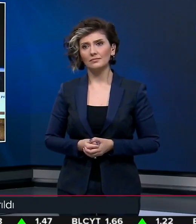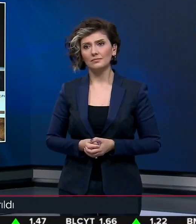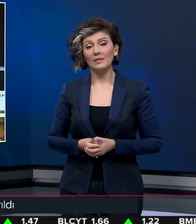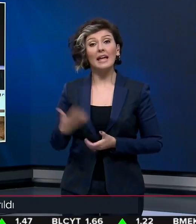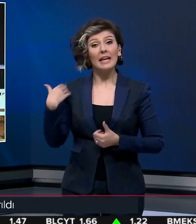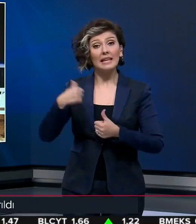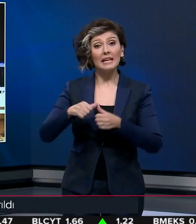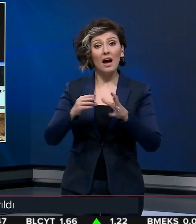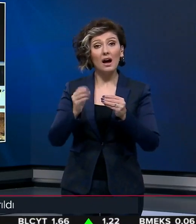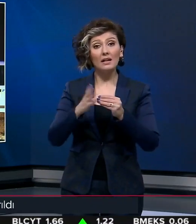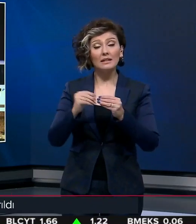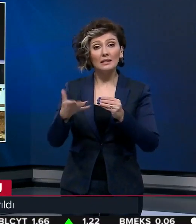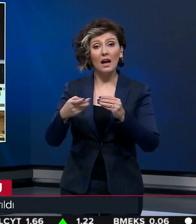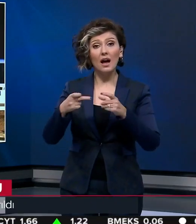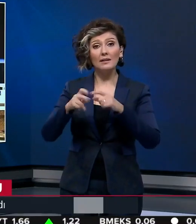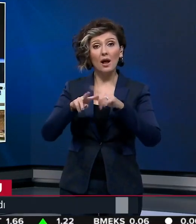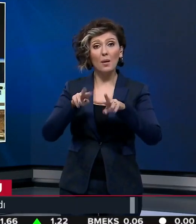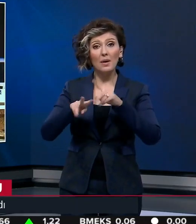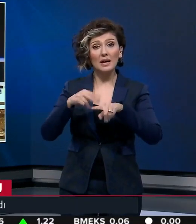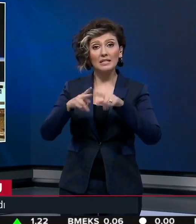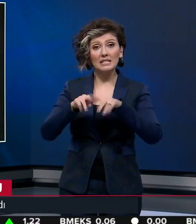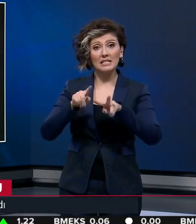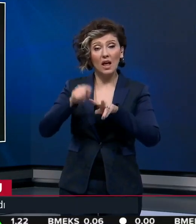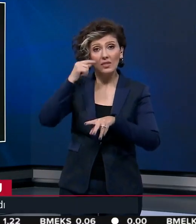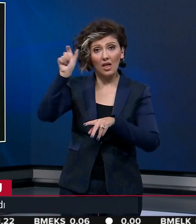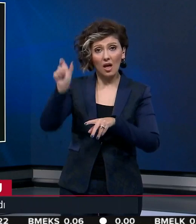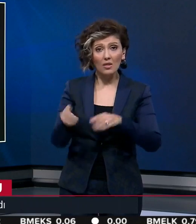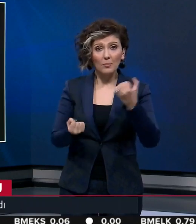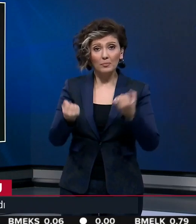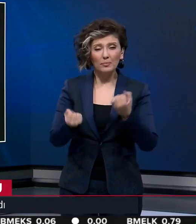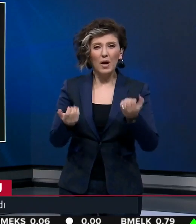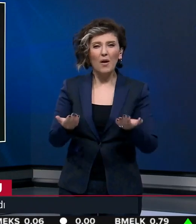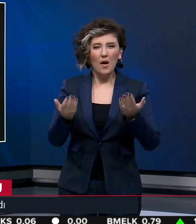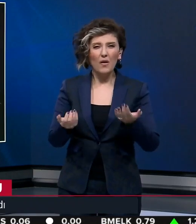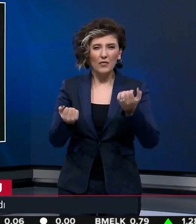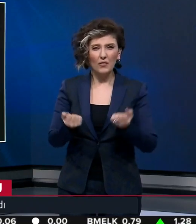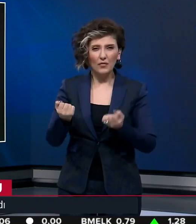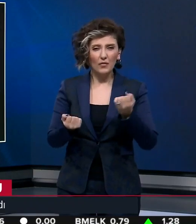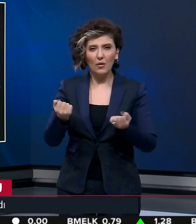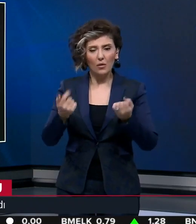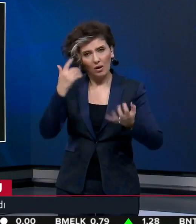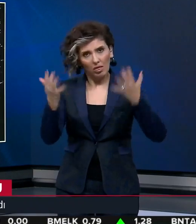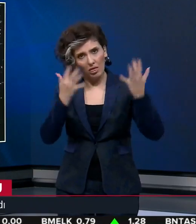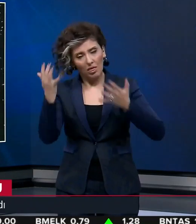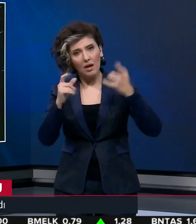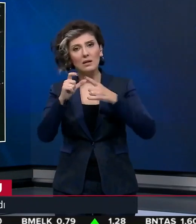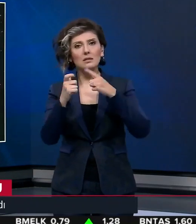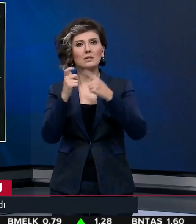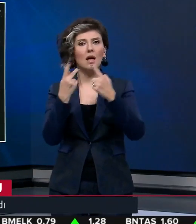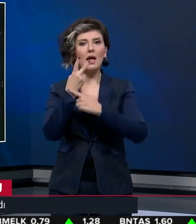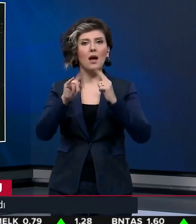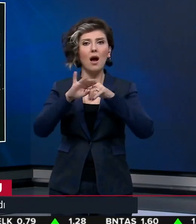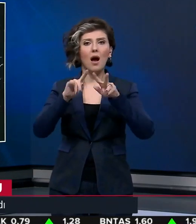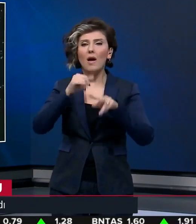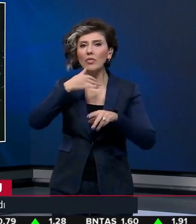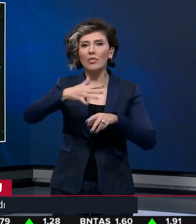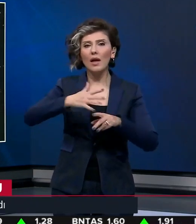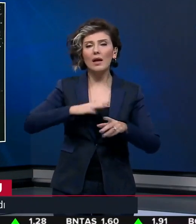Yine Adana'da Ramazan Boz kullandığı hafif ticari aracın kontrolünü kaybederek Seyhan Nehri Baraj Gölü'ne düştü.